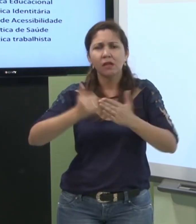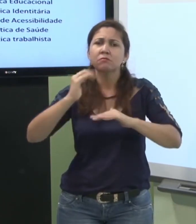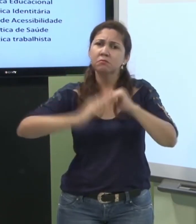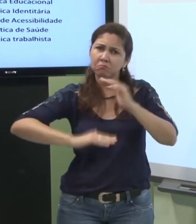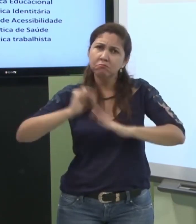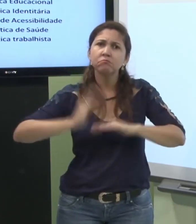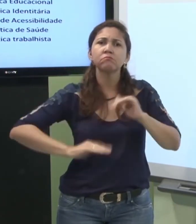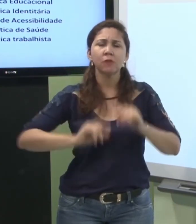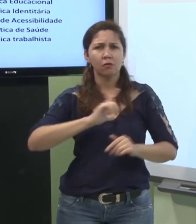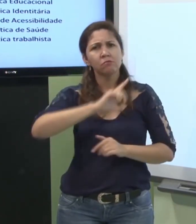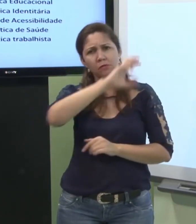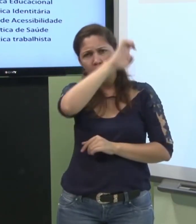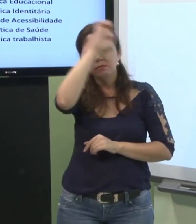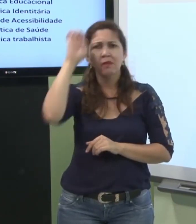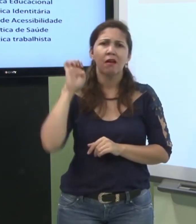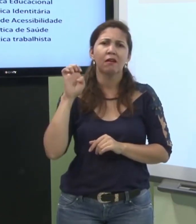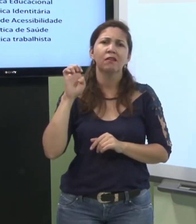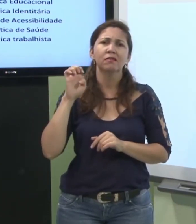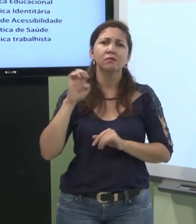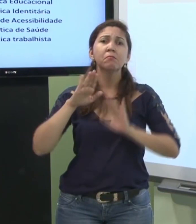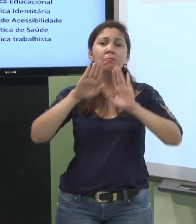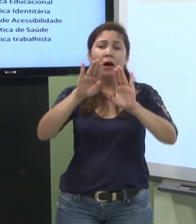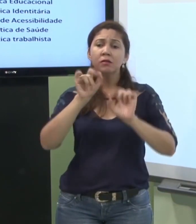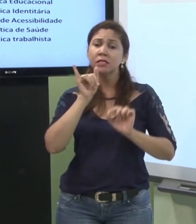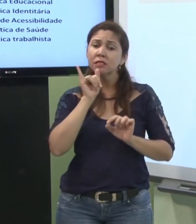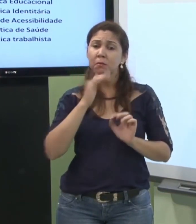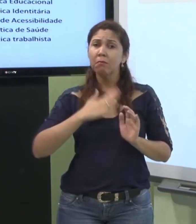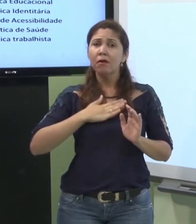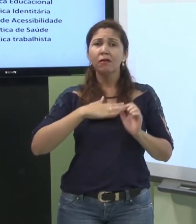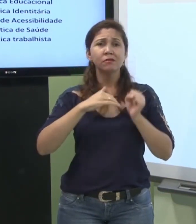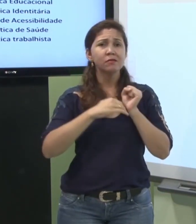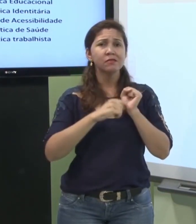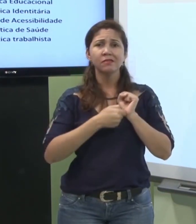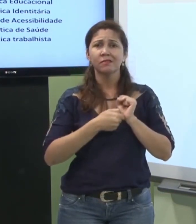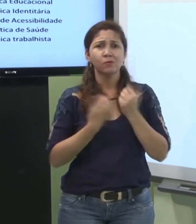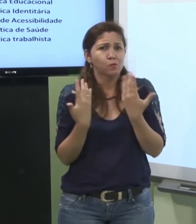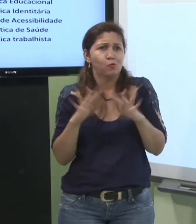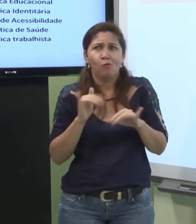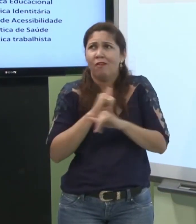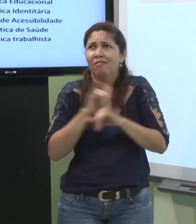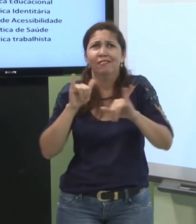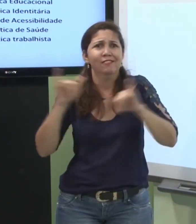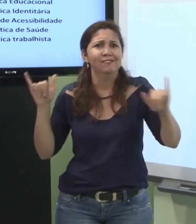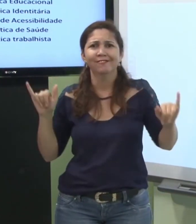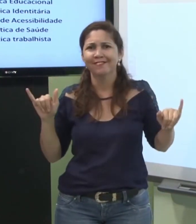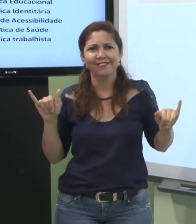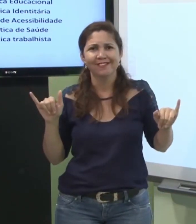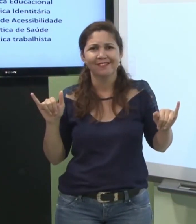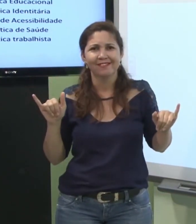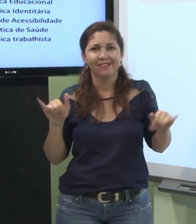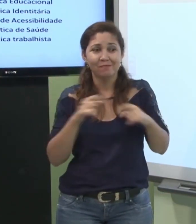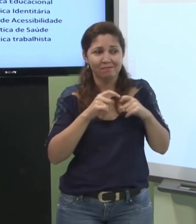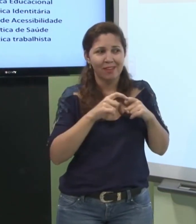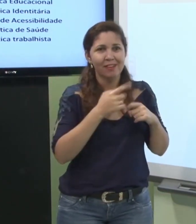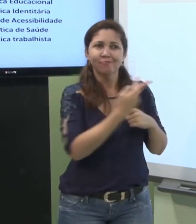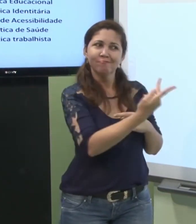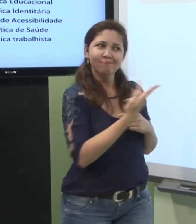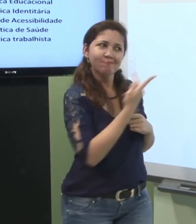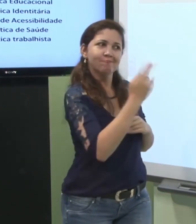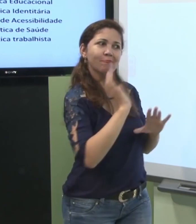então eu sei que o intérprete é profissional e tem sua ética mas ele não quer falar sobre sua doença ele quer resolver